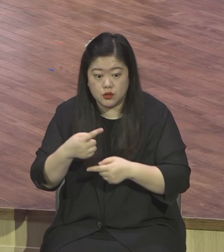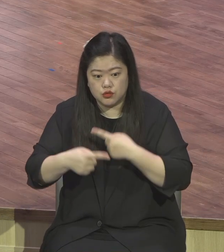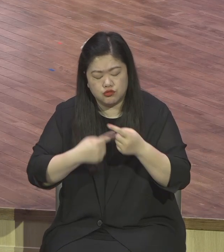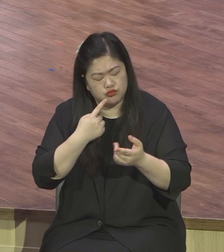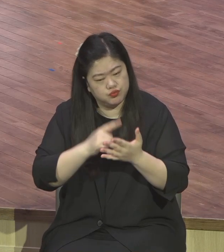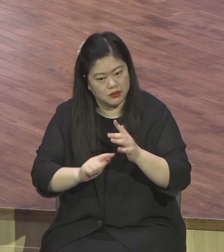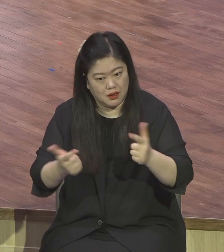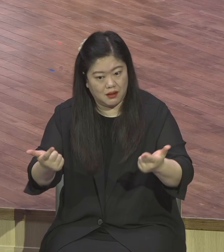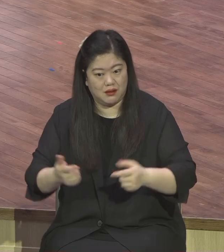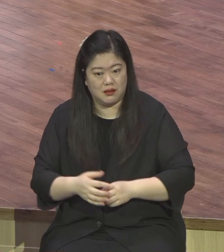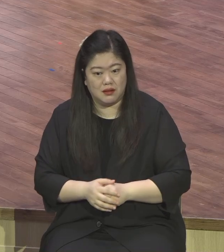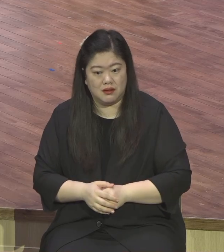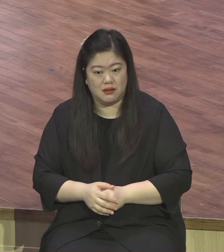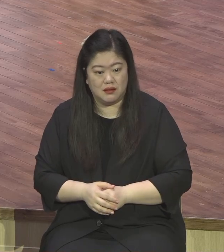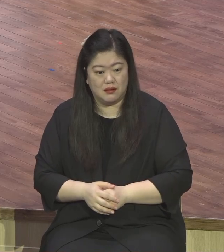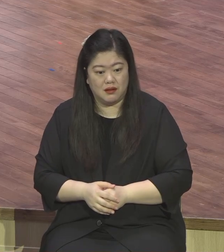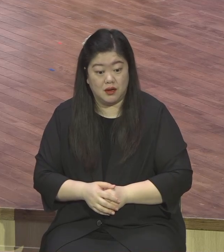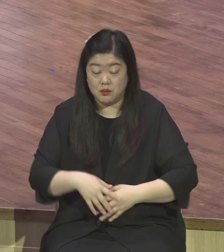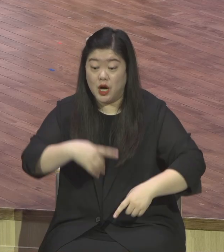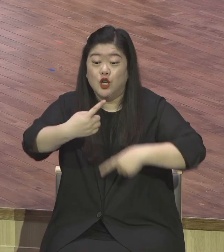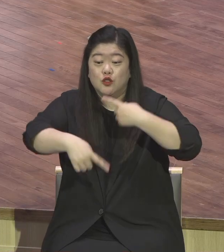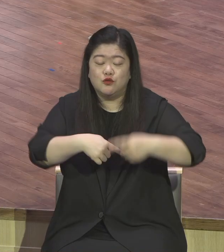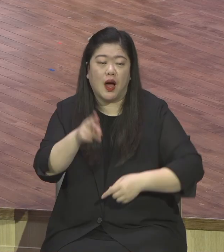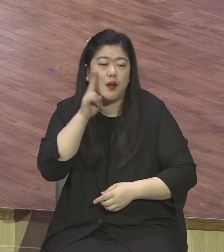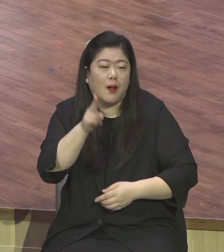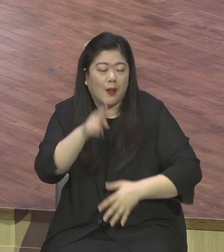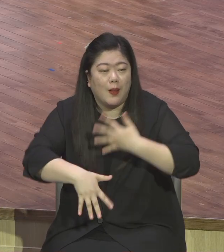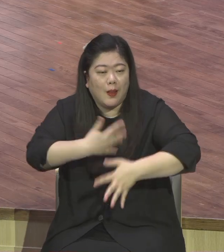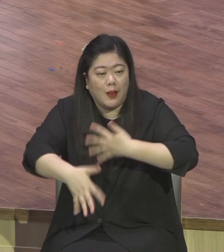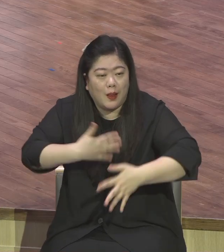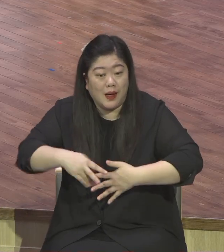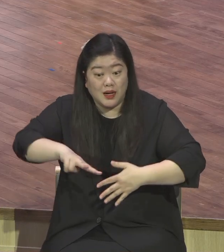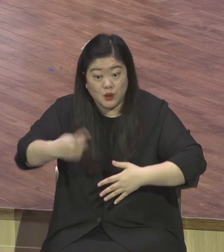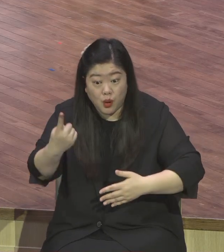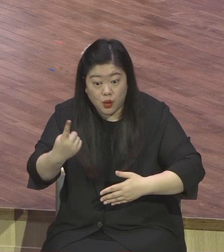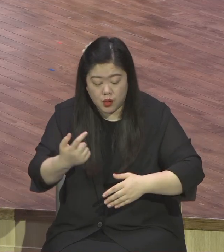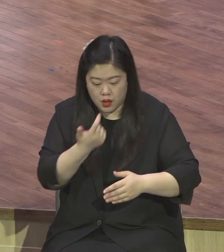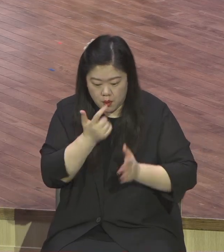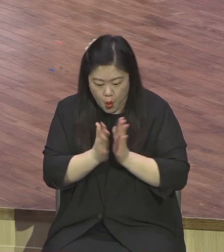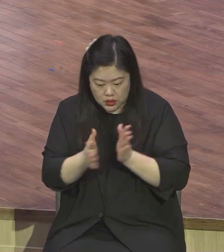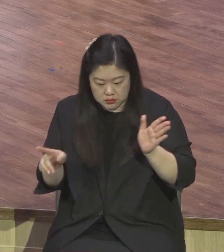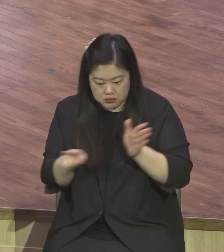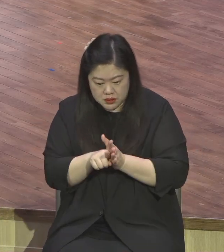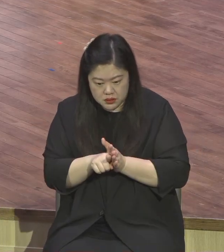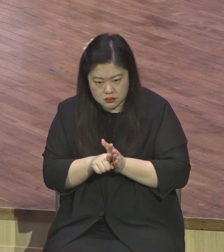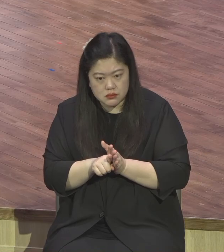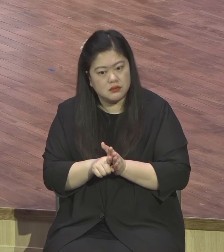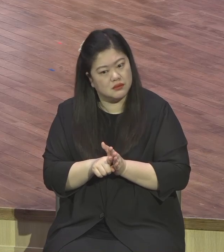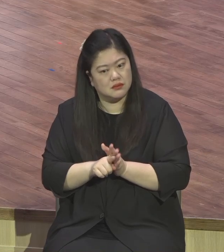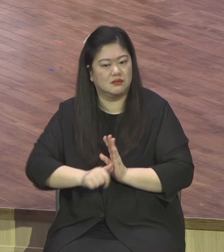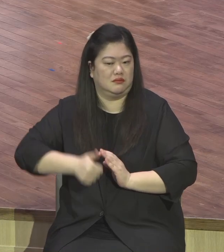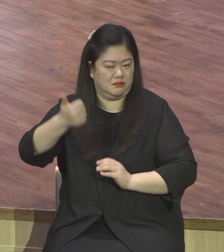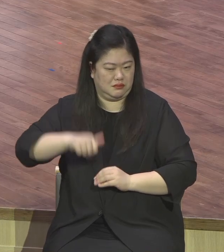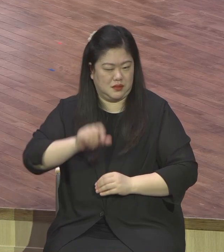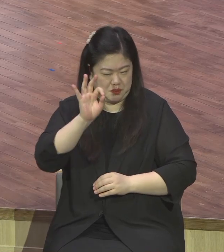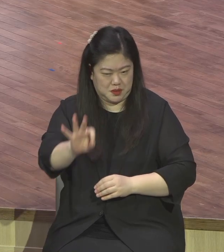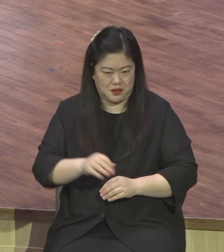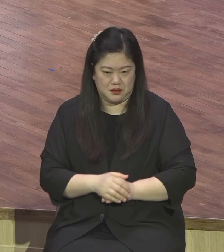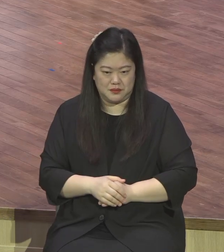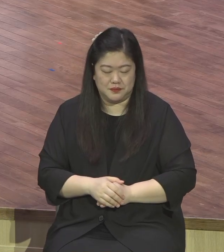소용없다는 것을 안 믿으면 믿음이 있어야 고백이 나와 세계적인 설교가 유명한 스포츠 목사님이 믿음에 대해